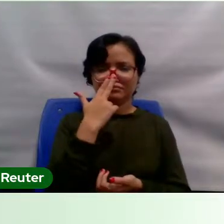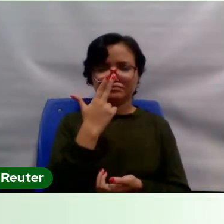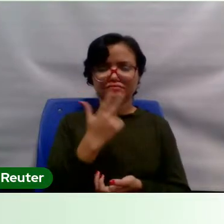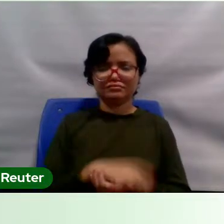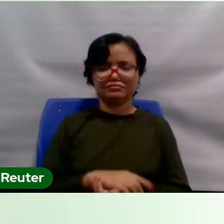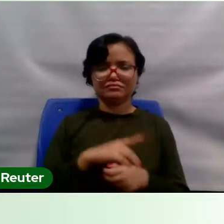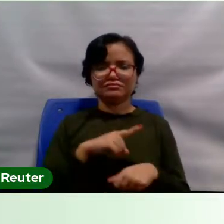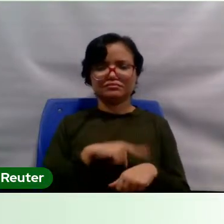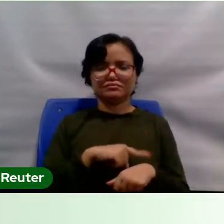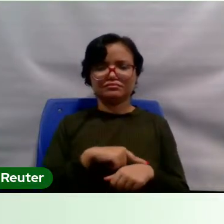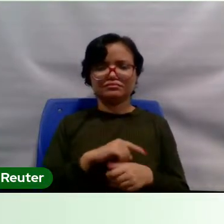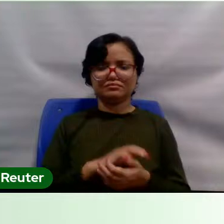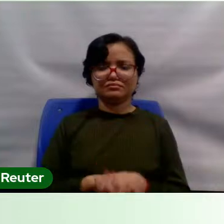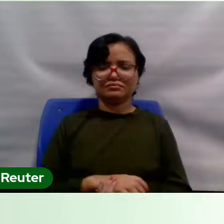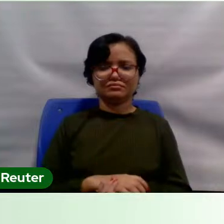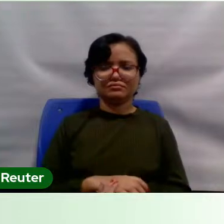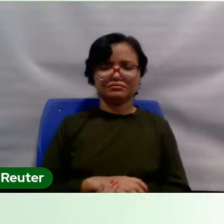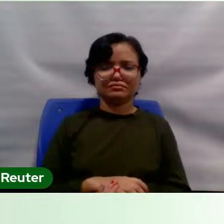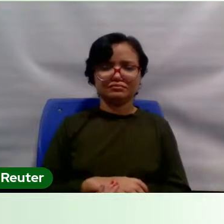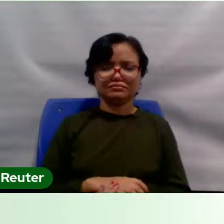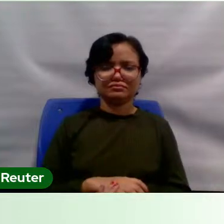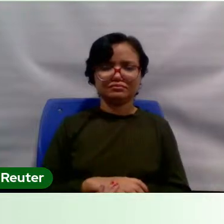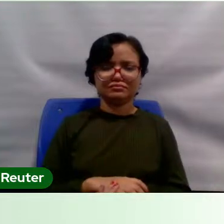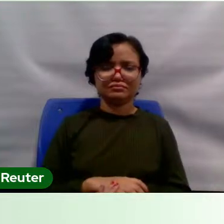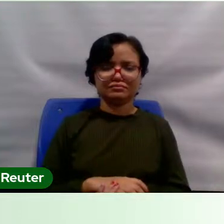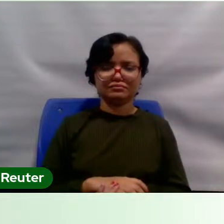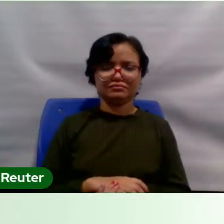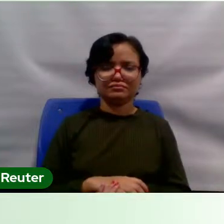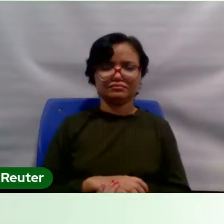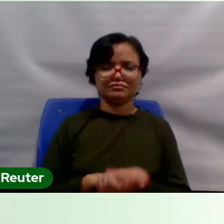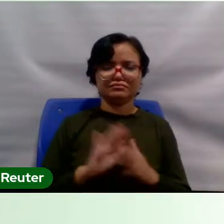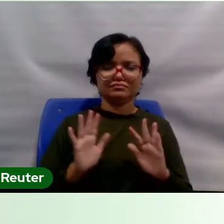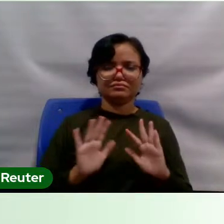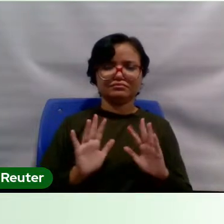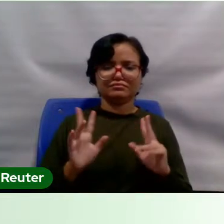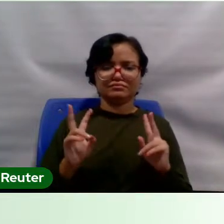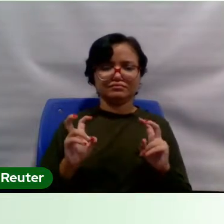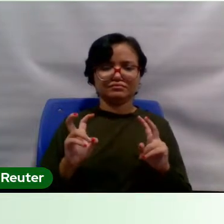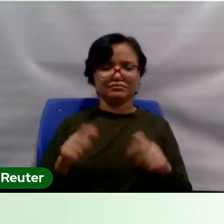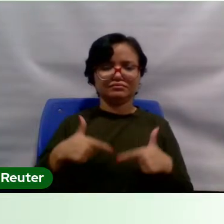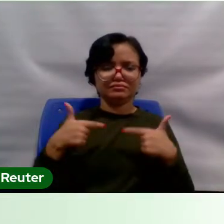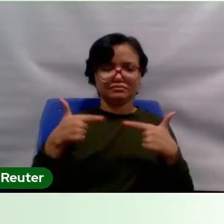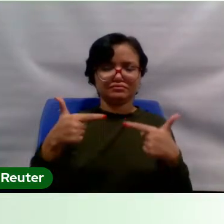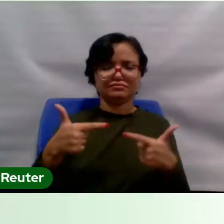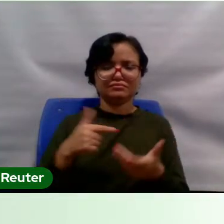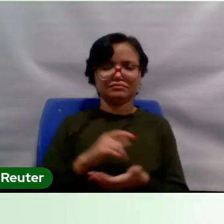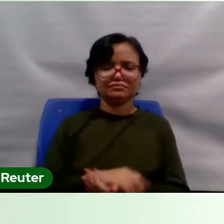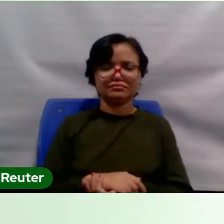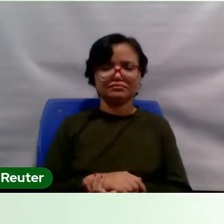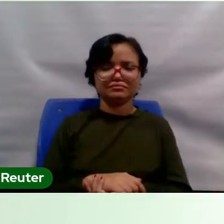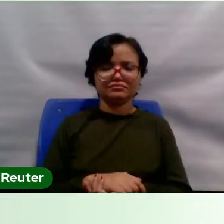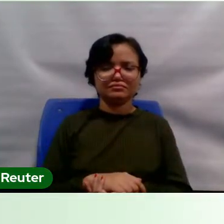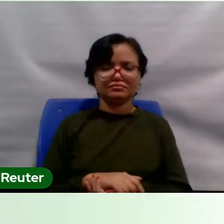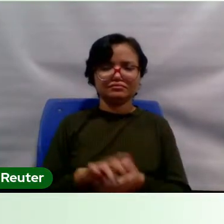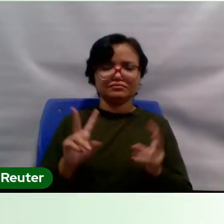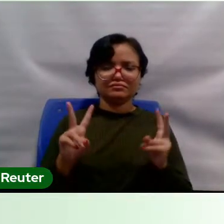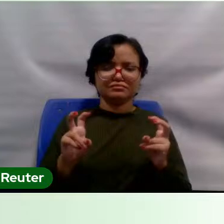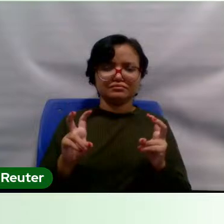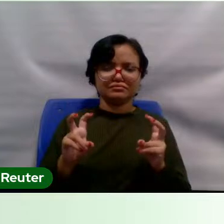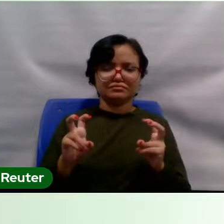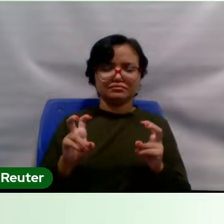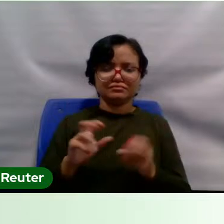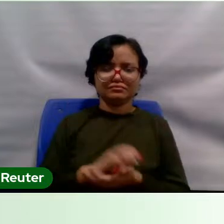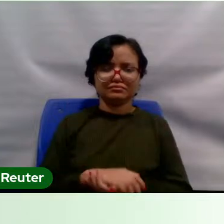que não se coloca mais, né? Não é mais uma questão de resistência, né? É uma questão de negação.